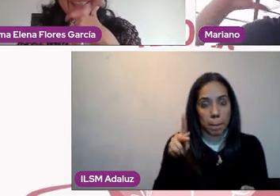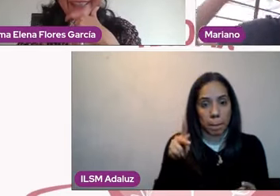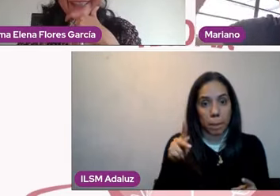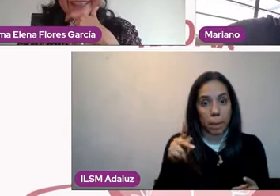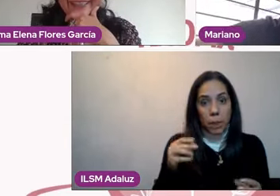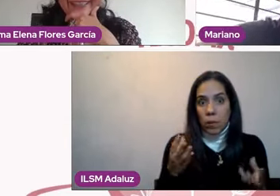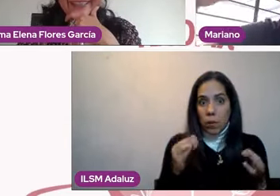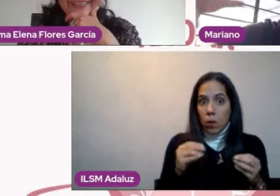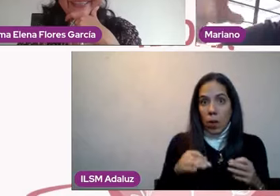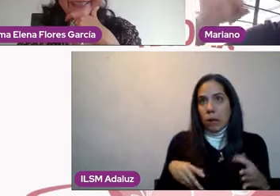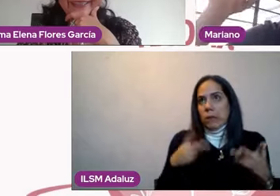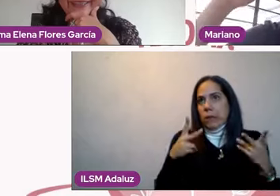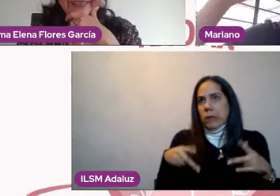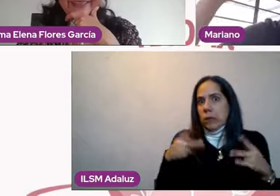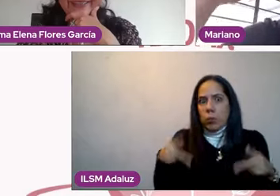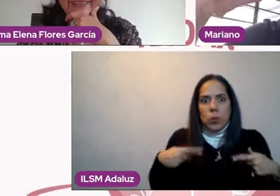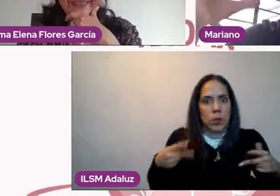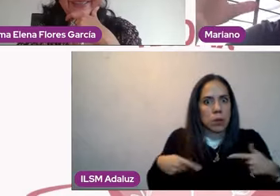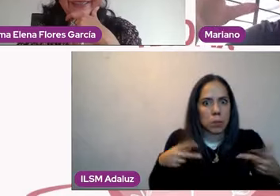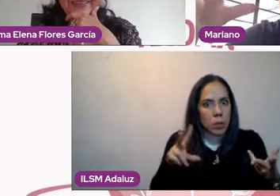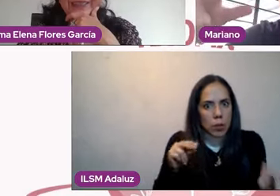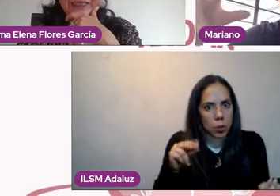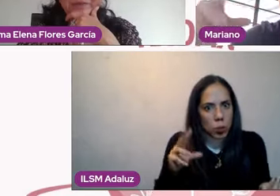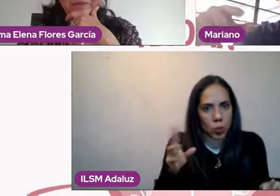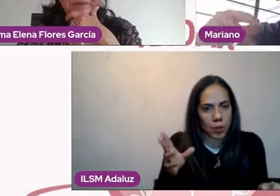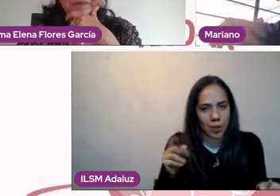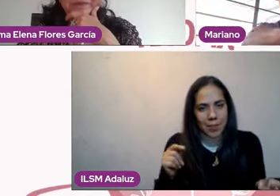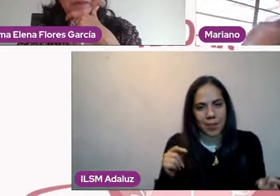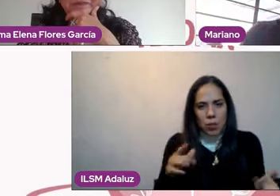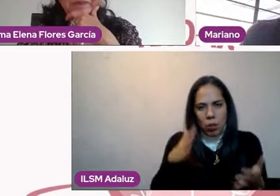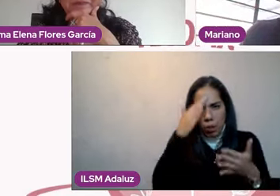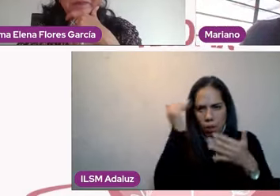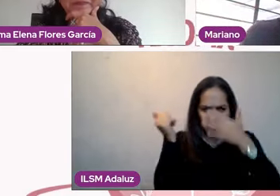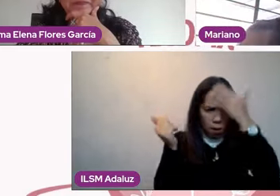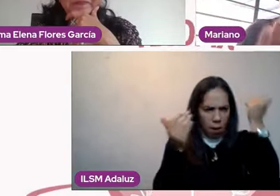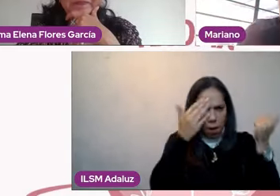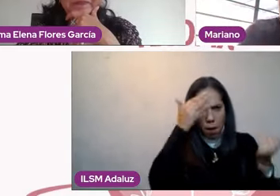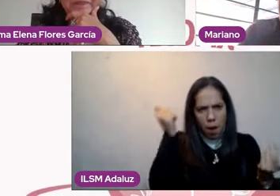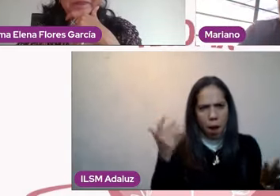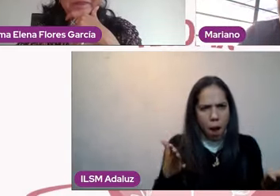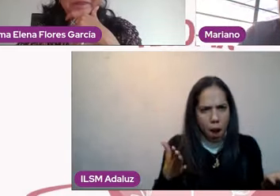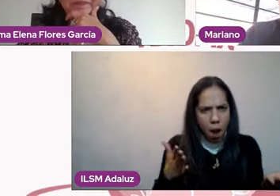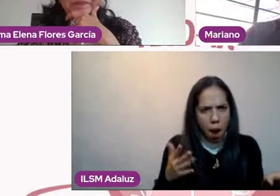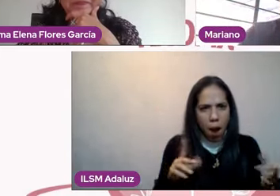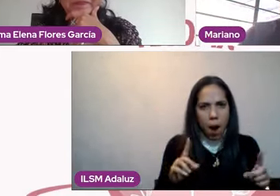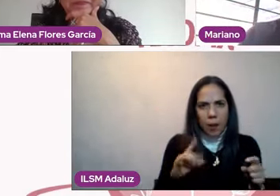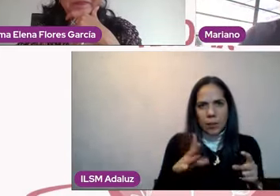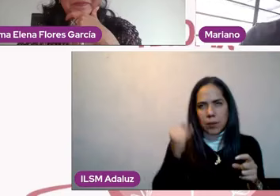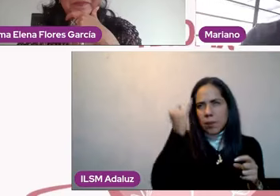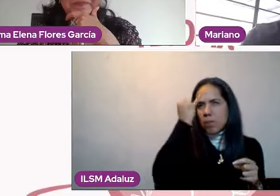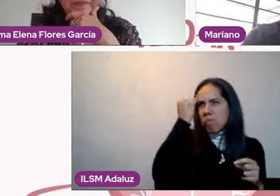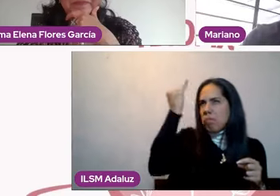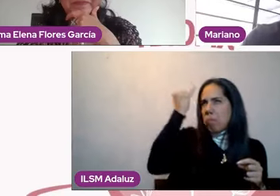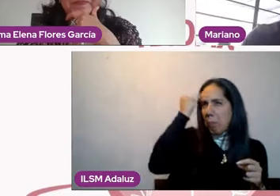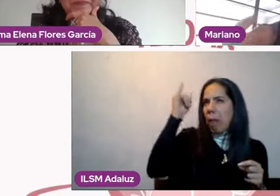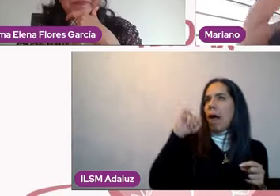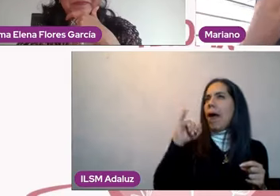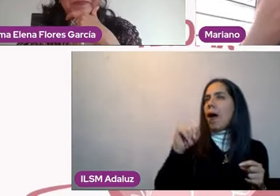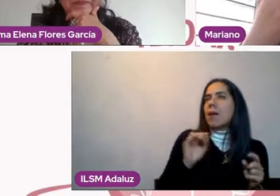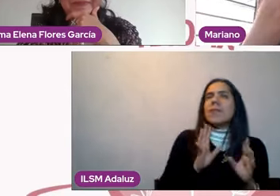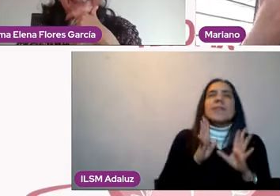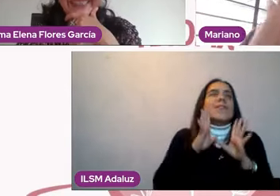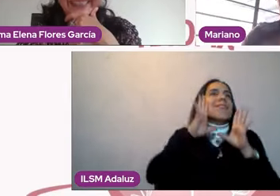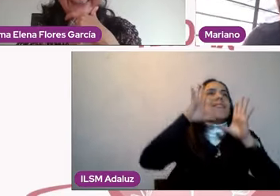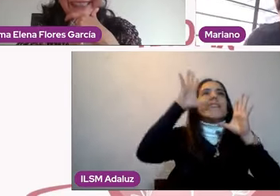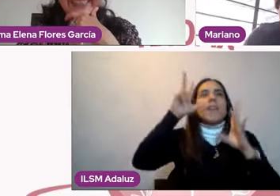entonces se inventa enamoramientos y se inventa ideales de pareja que no existen ni nomás. Es una cuestión de andar con ganas